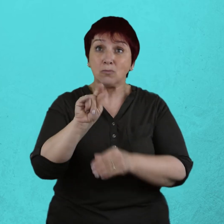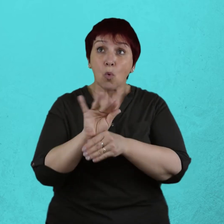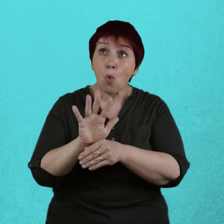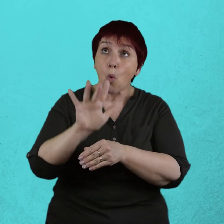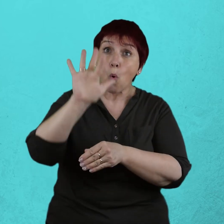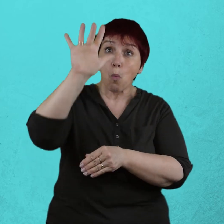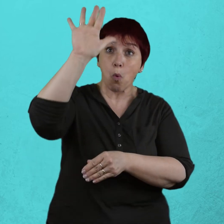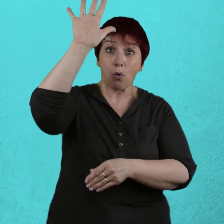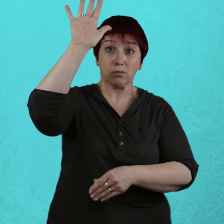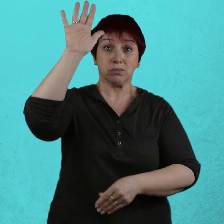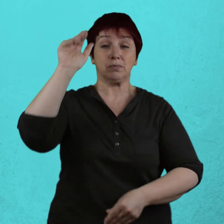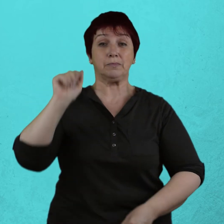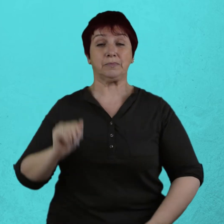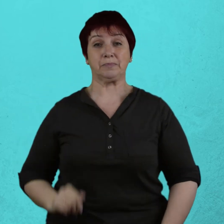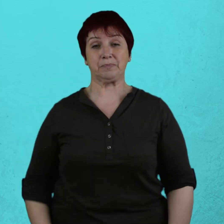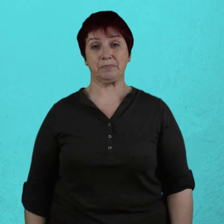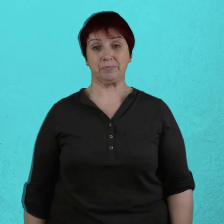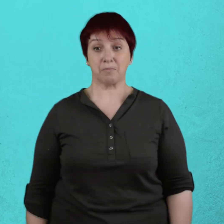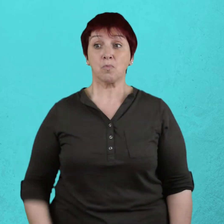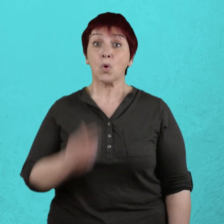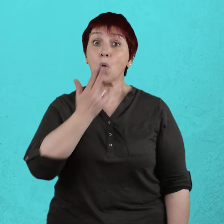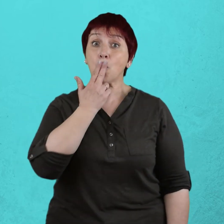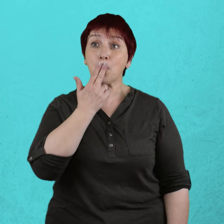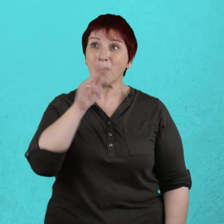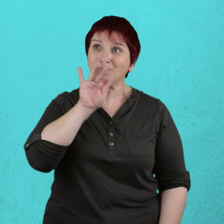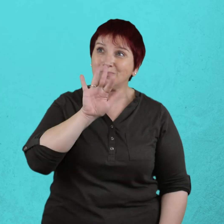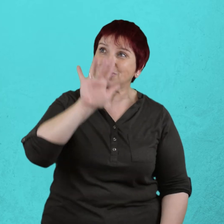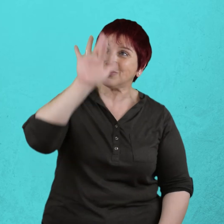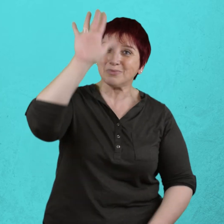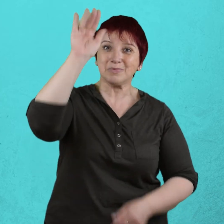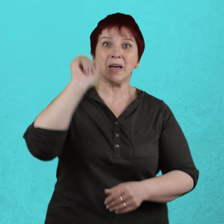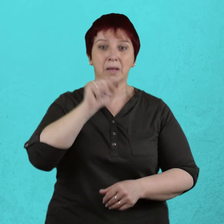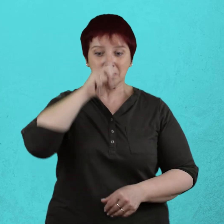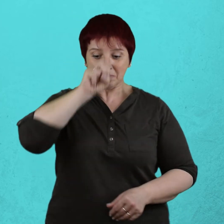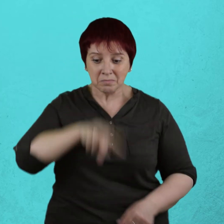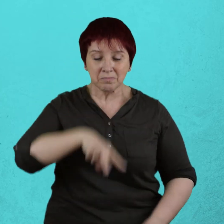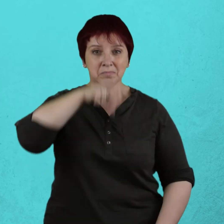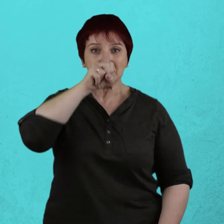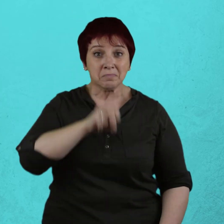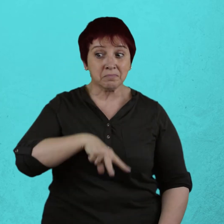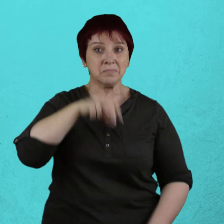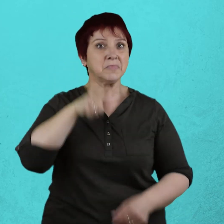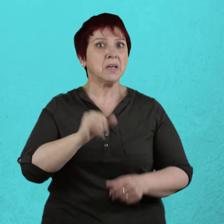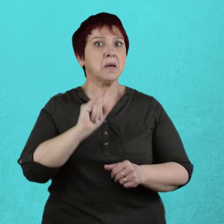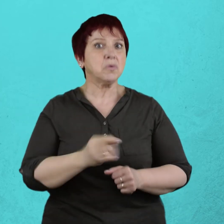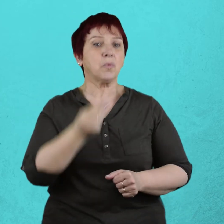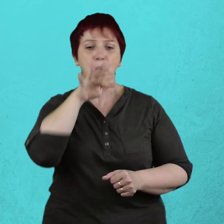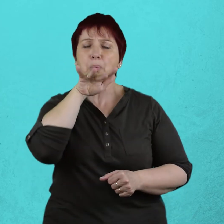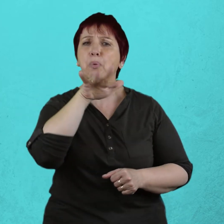Particularmente por la manera de exhalar hacia arriba el humo de sus cigarros, por la boca o la nariz, delataban su extrema nerviosidad. Y sin